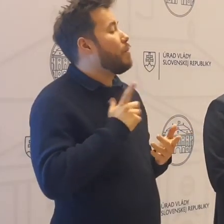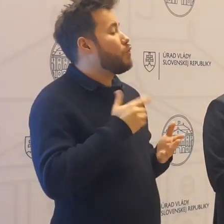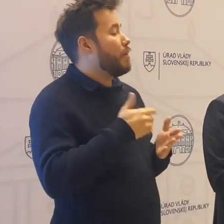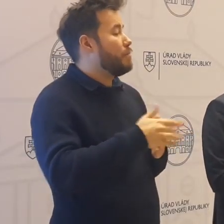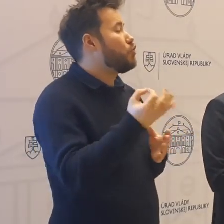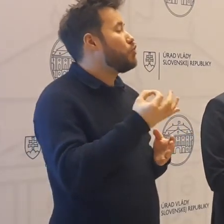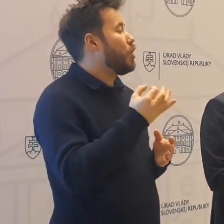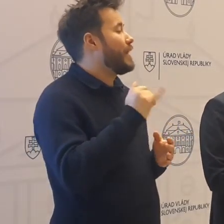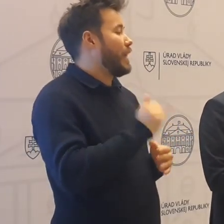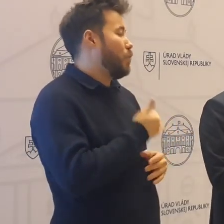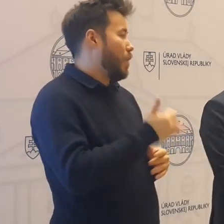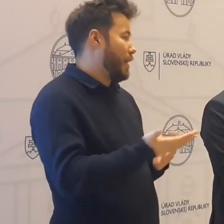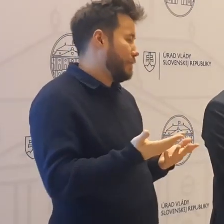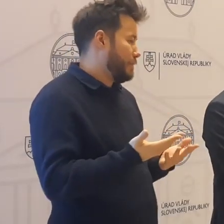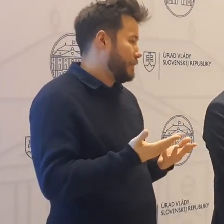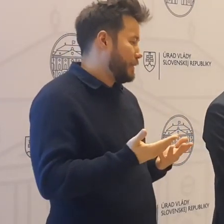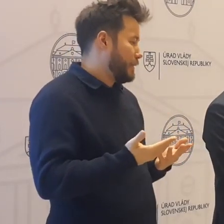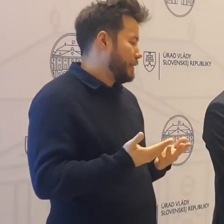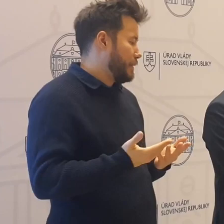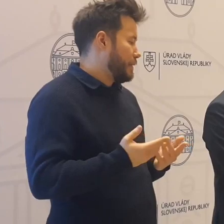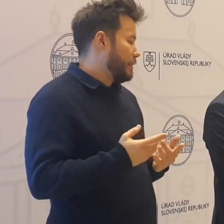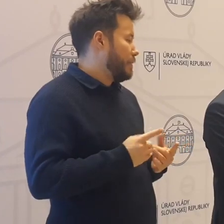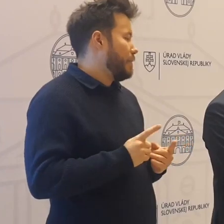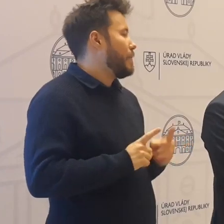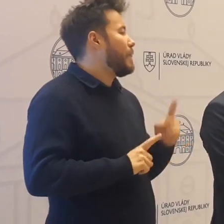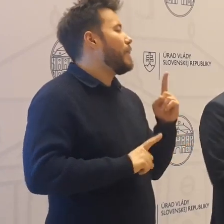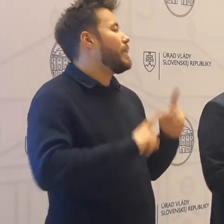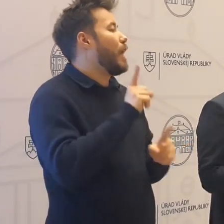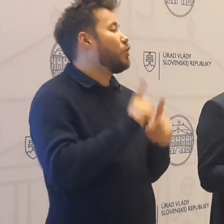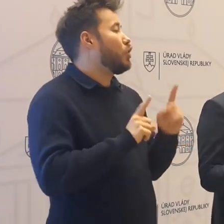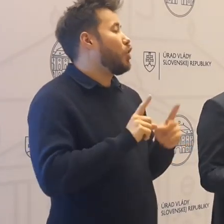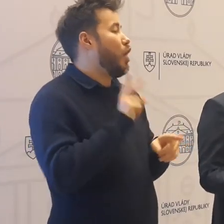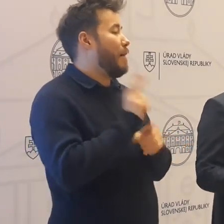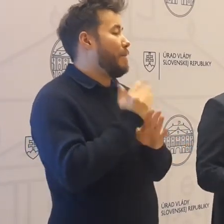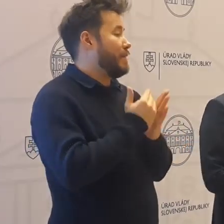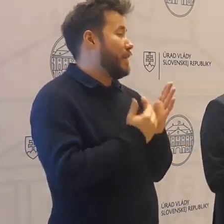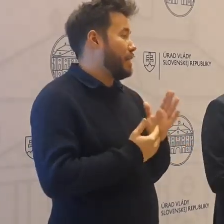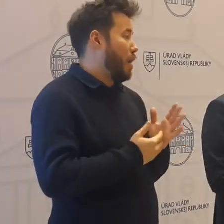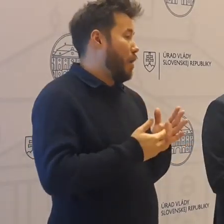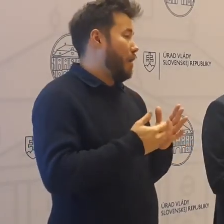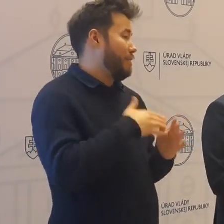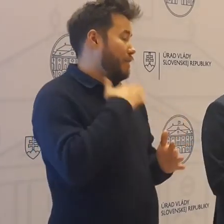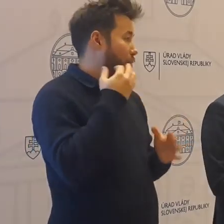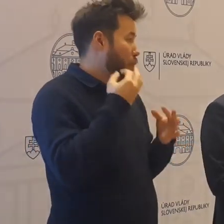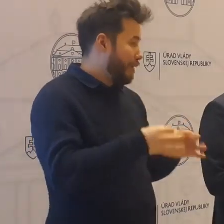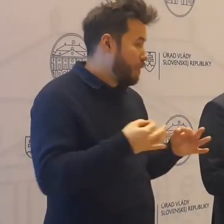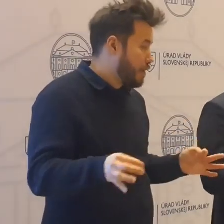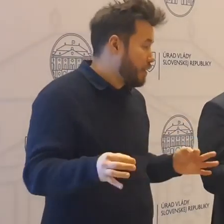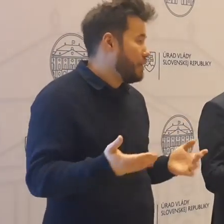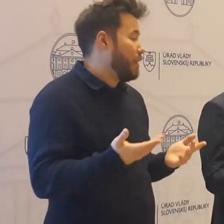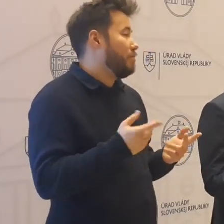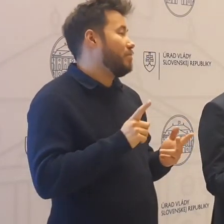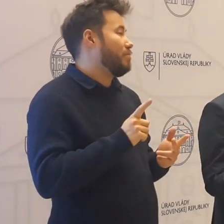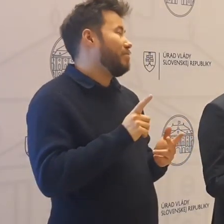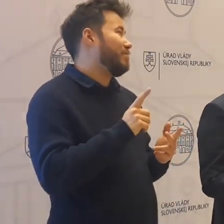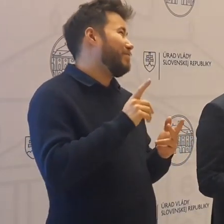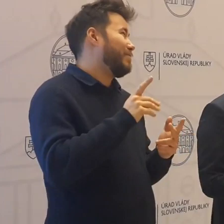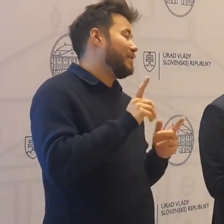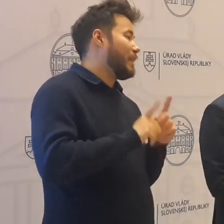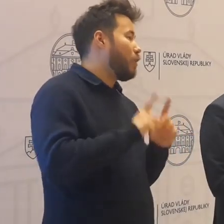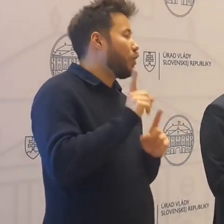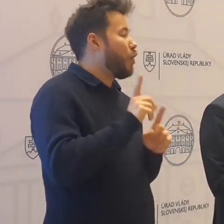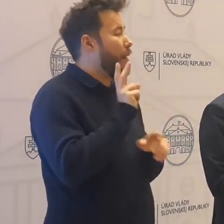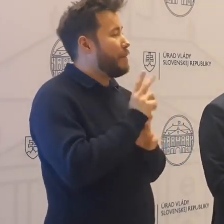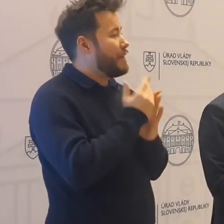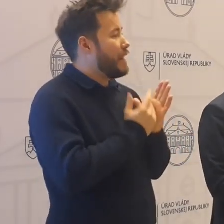jednotlivé opatrenia. Možno niektoré sa nám zdajú, že sú moc uvoľnené. Možno niektoré sa nám zdajú, že neboli úplne stopercentné,